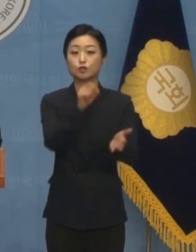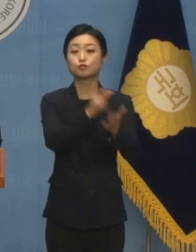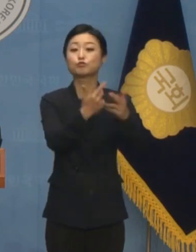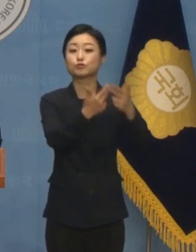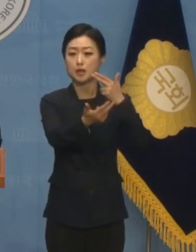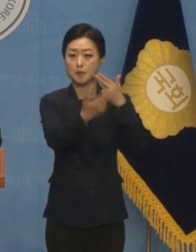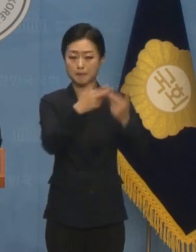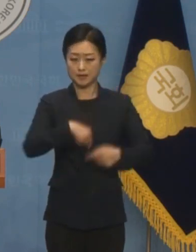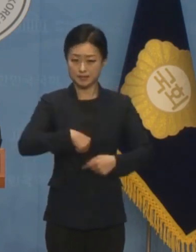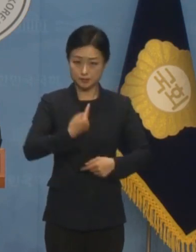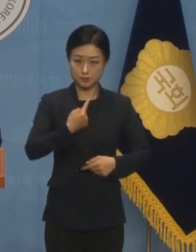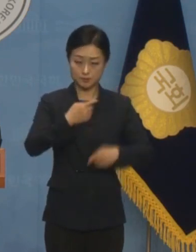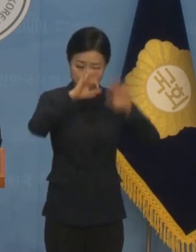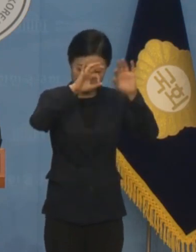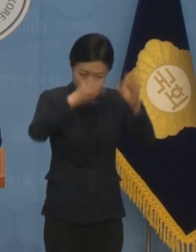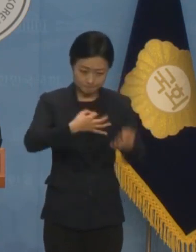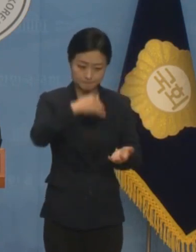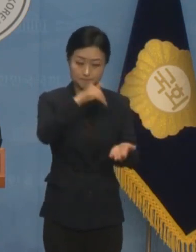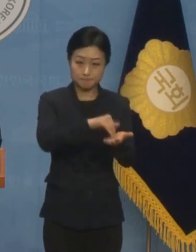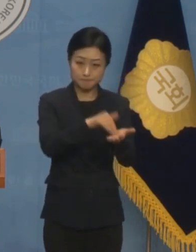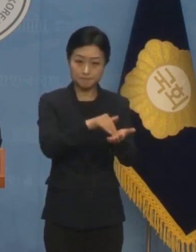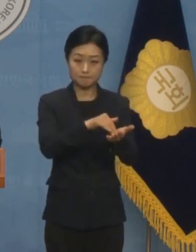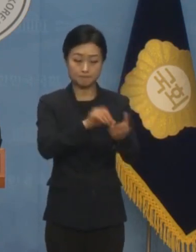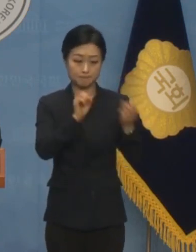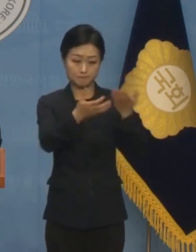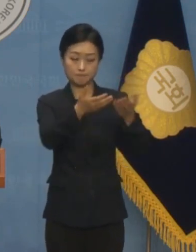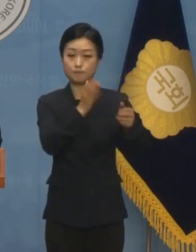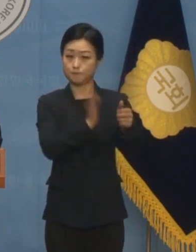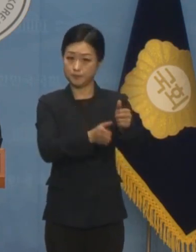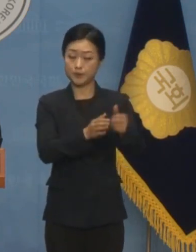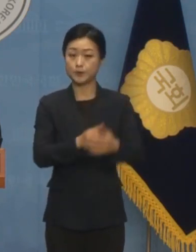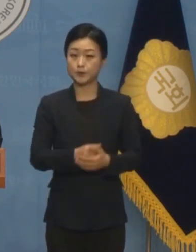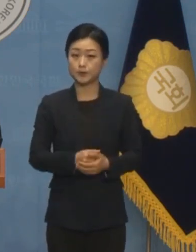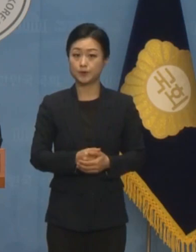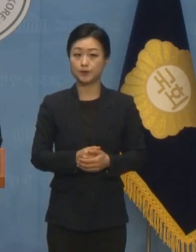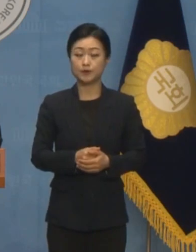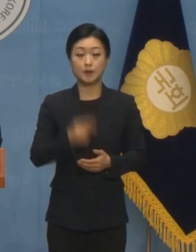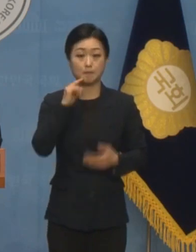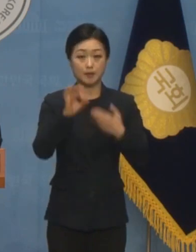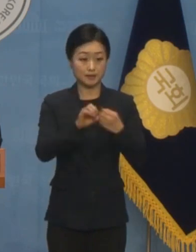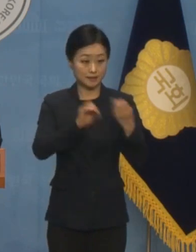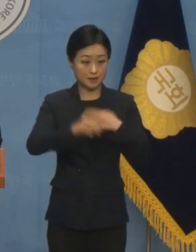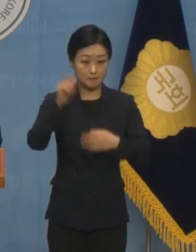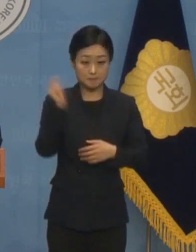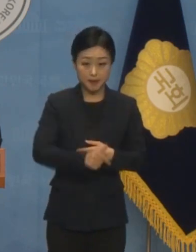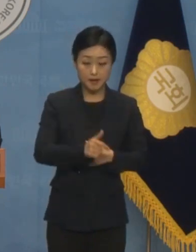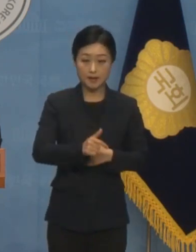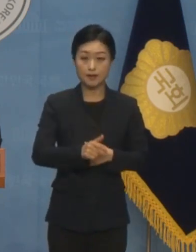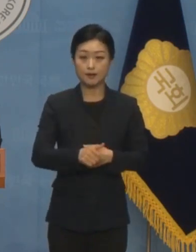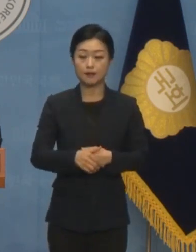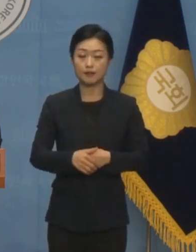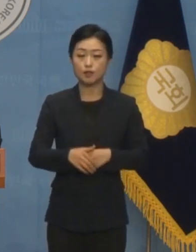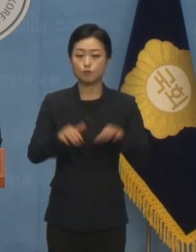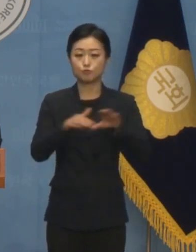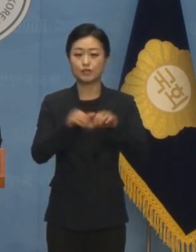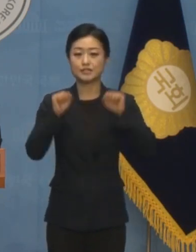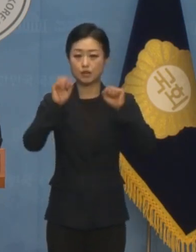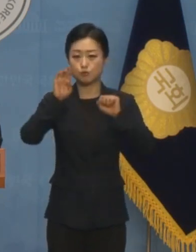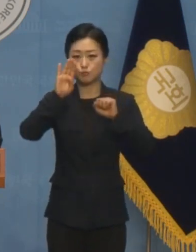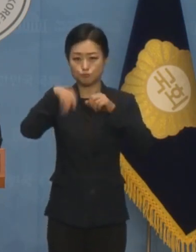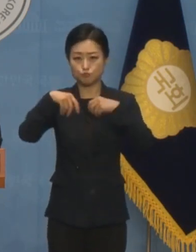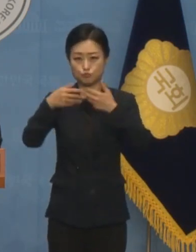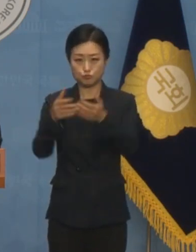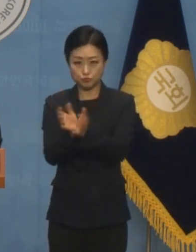자발적인 조치가 신속히 이루어지지 않을 경우 대한체육회와 문체부가 직접 나서서